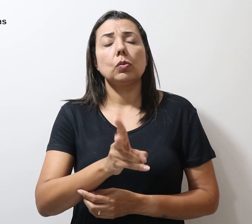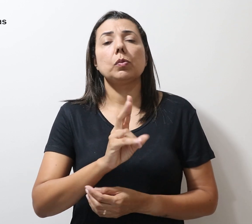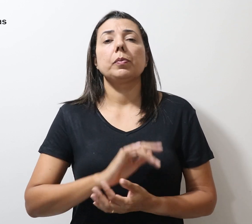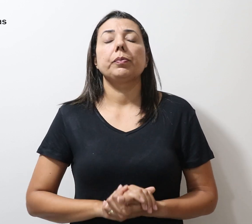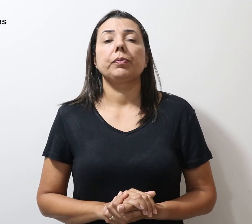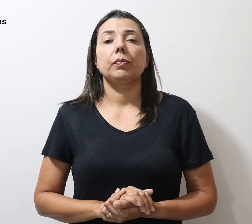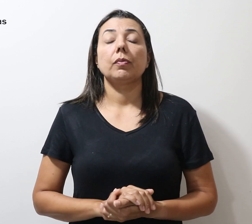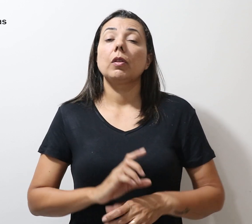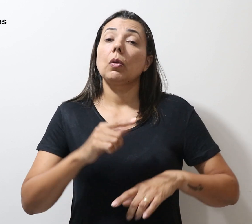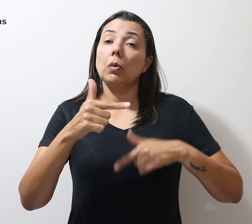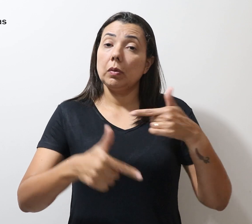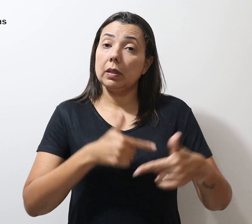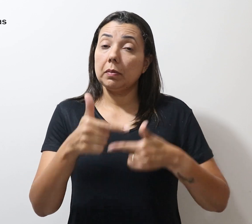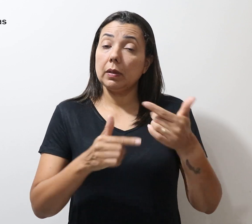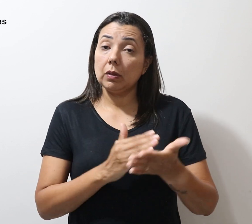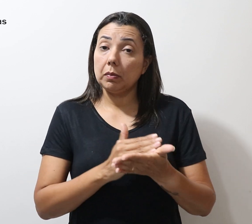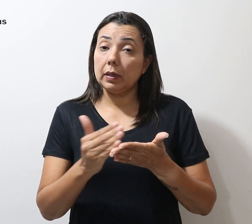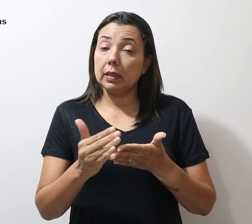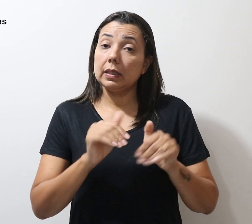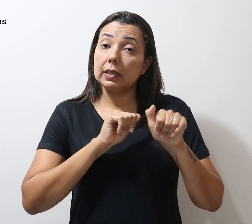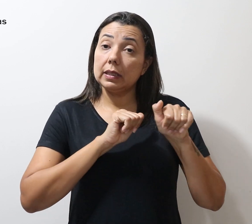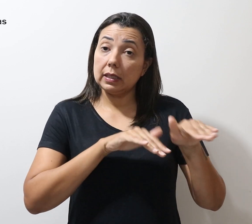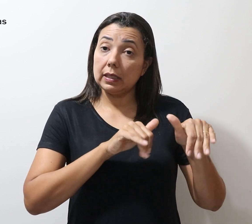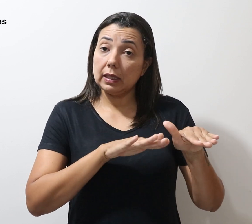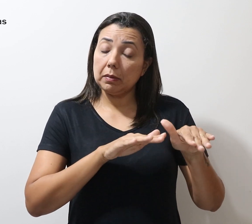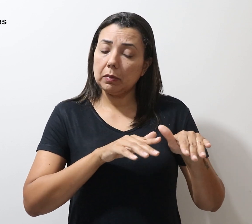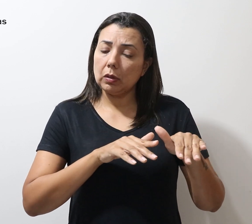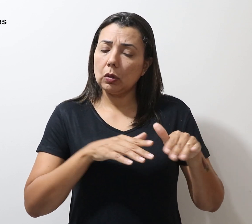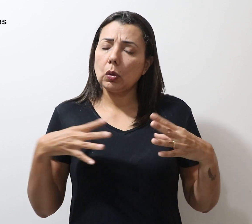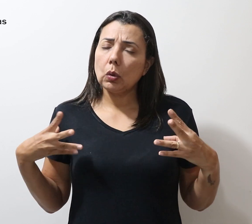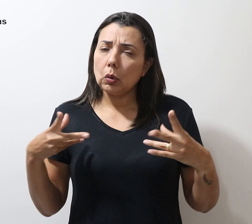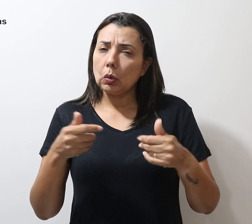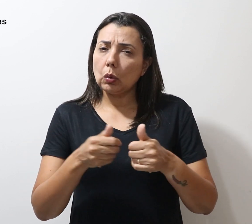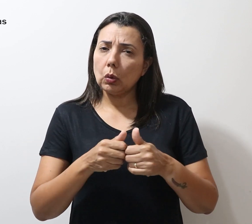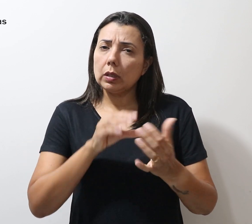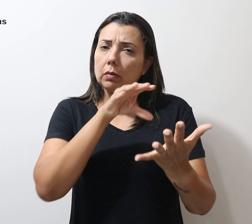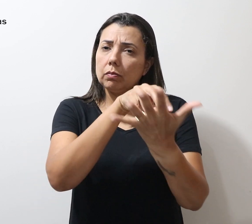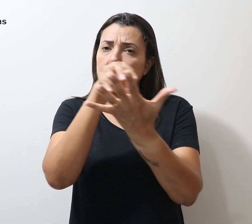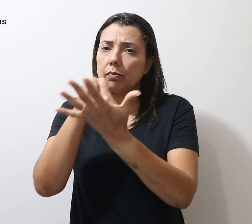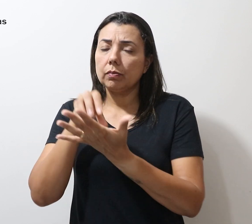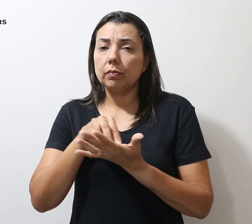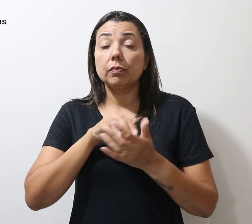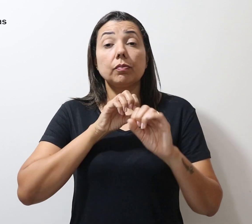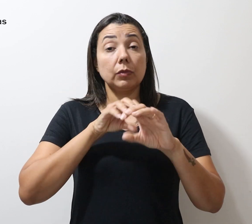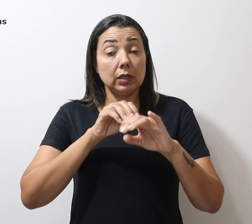O trabalho, iniciado em setembro, percorrerá todas as regionais de ensino. A ação